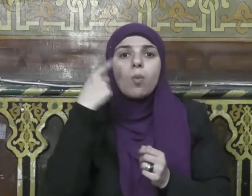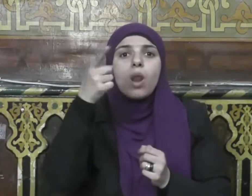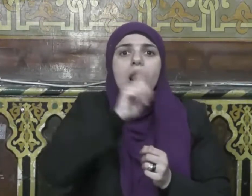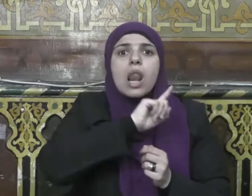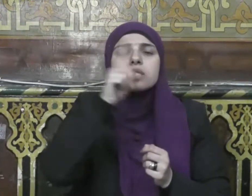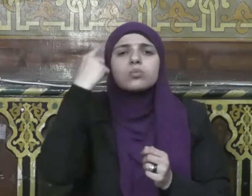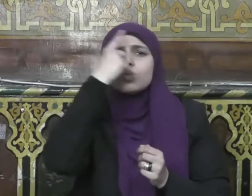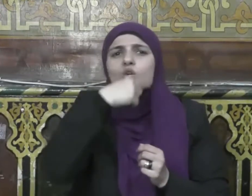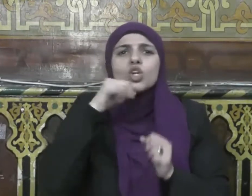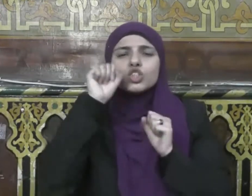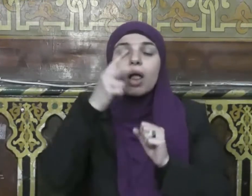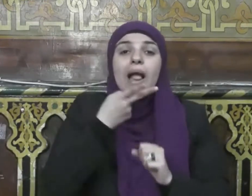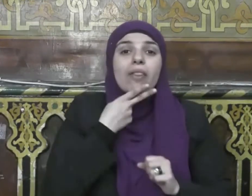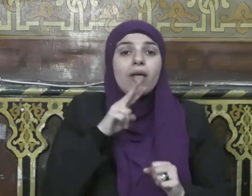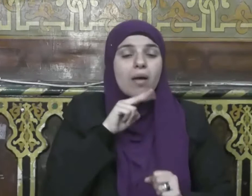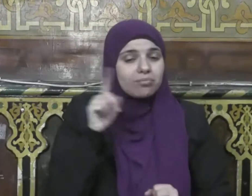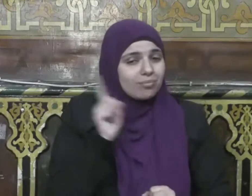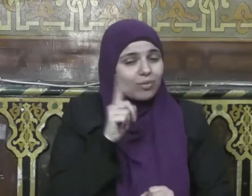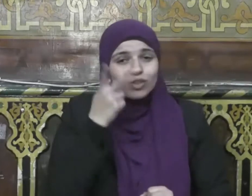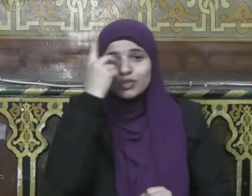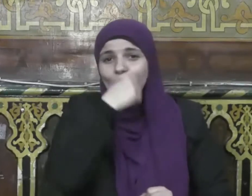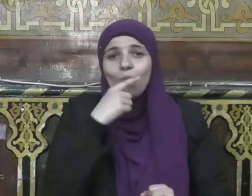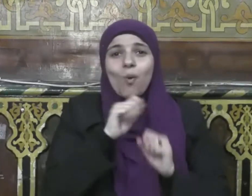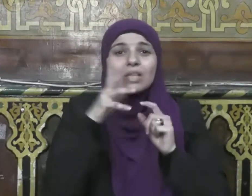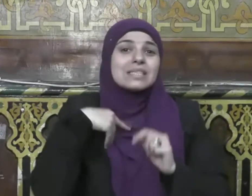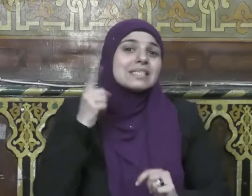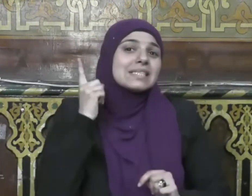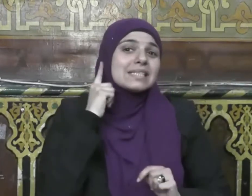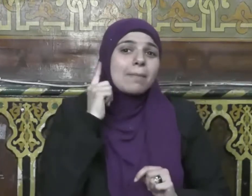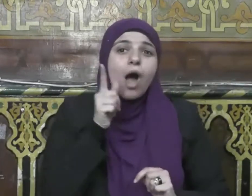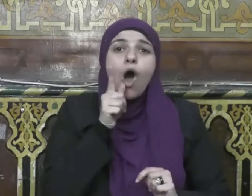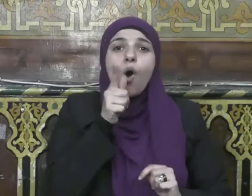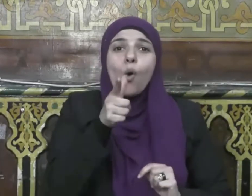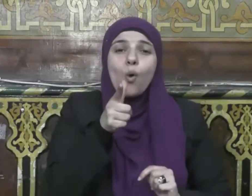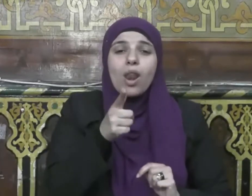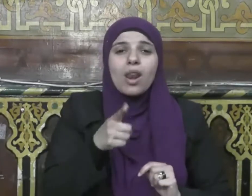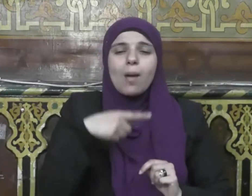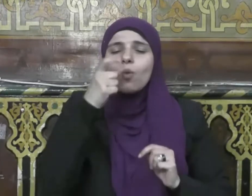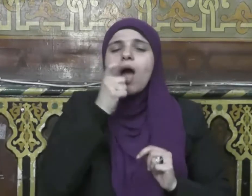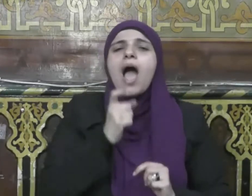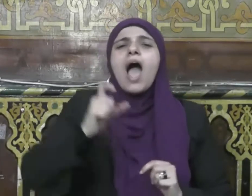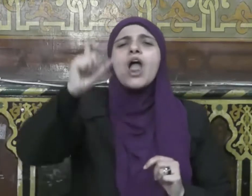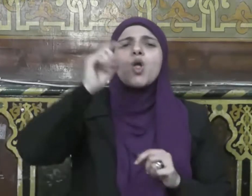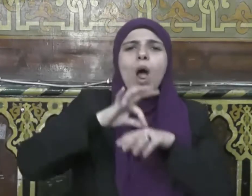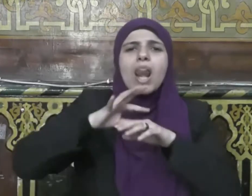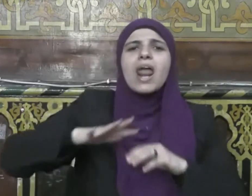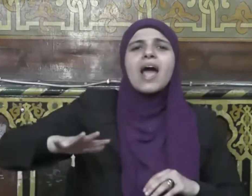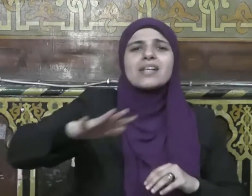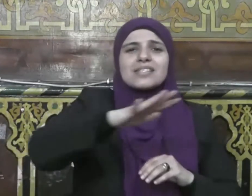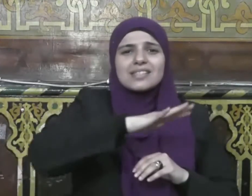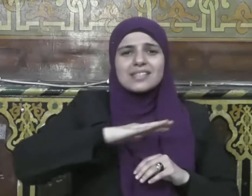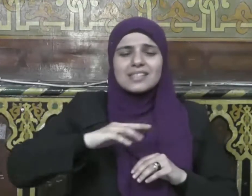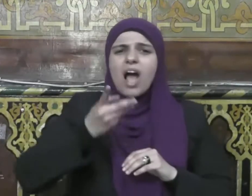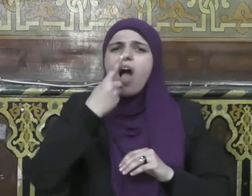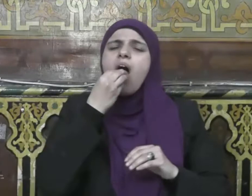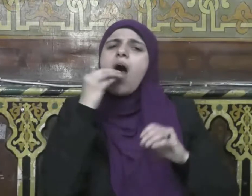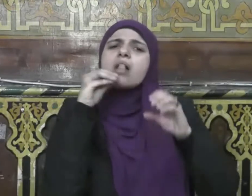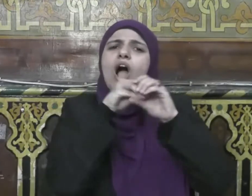أيها الناس أطعموا الطعام وأفشوا السلام وصلوا الأرحام